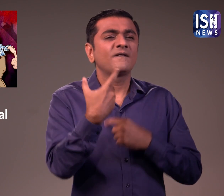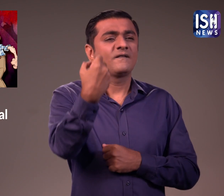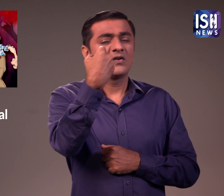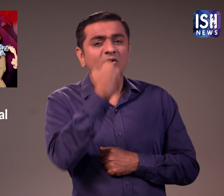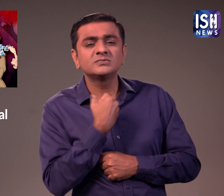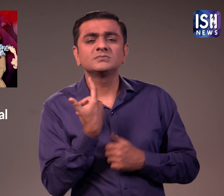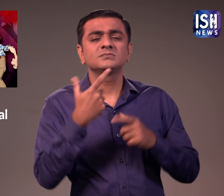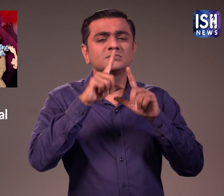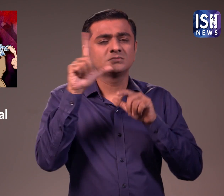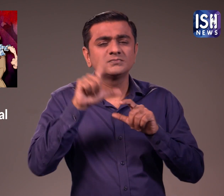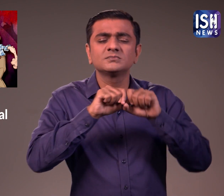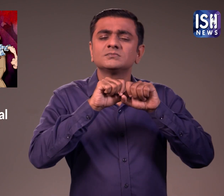दिया